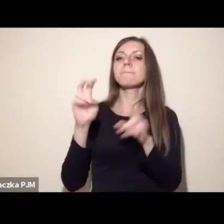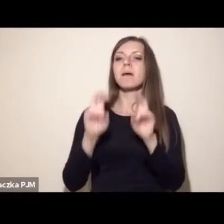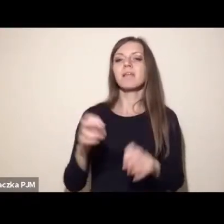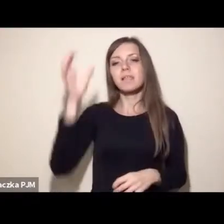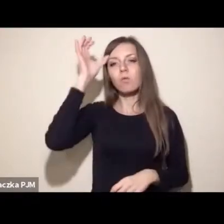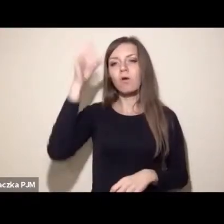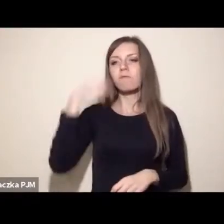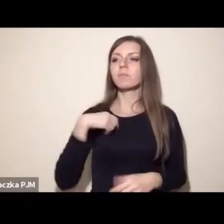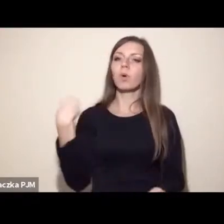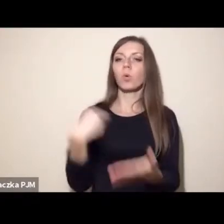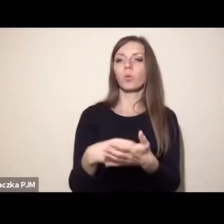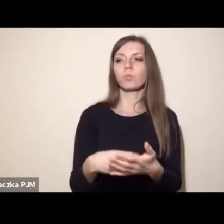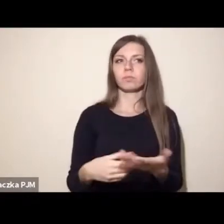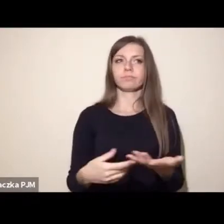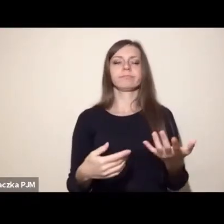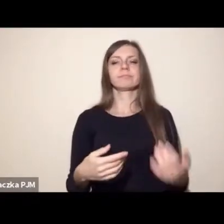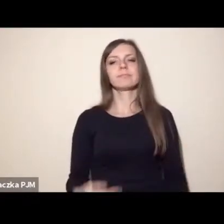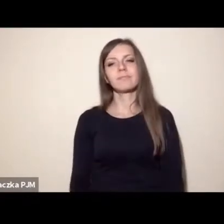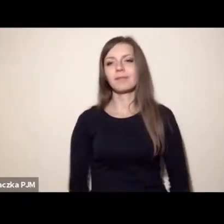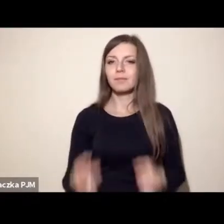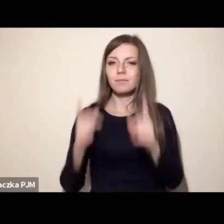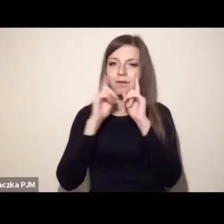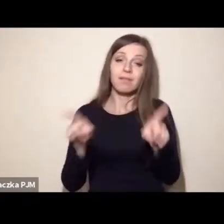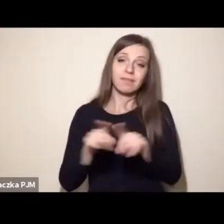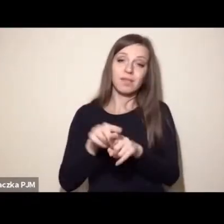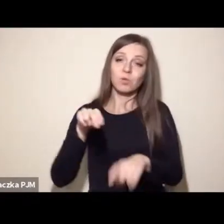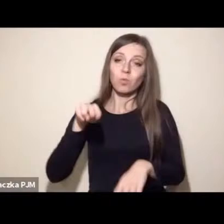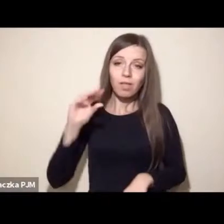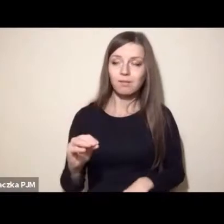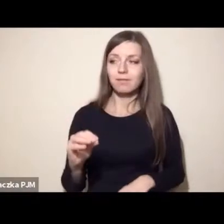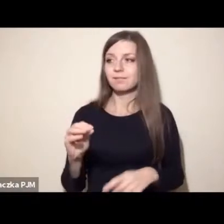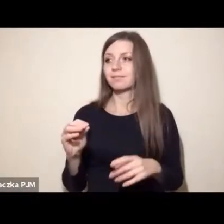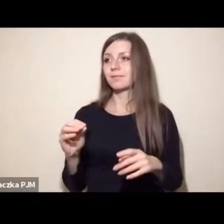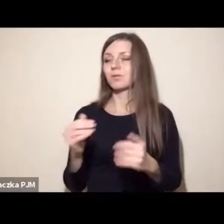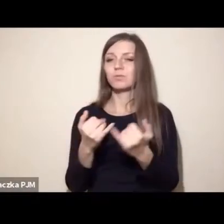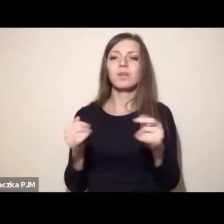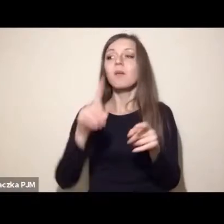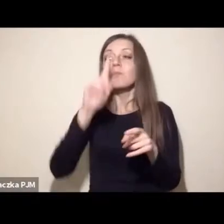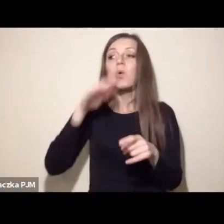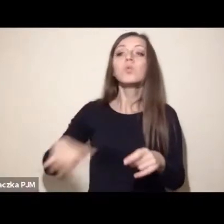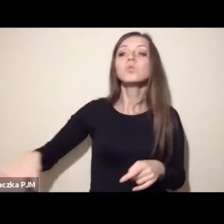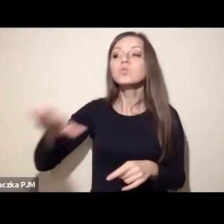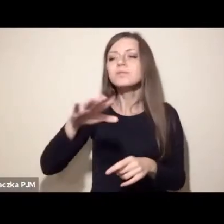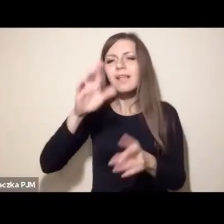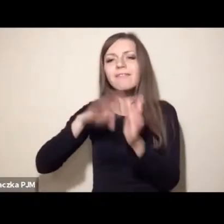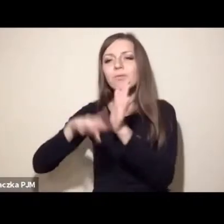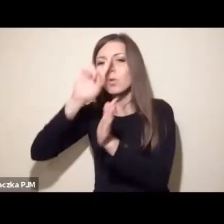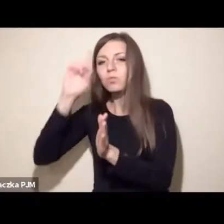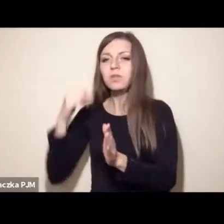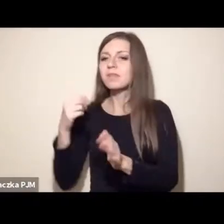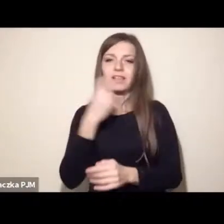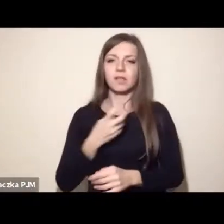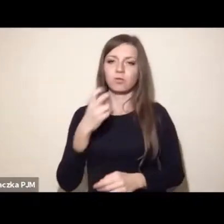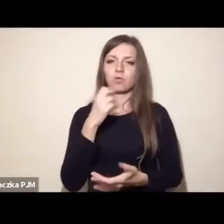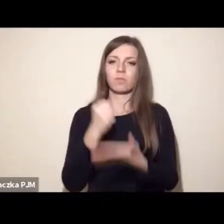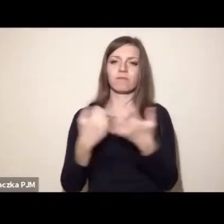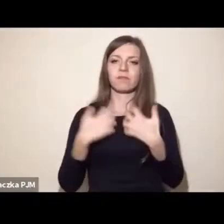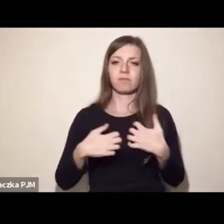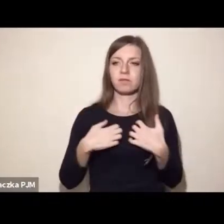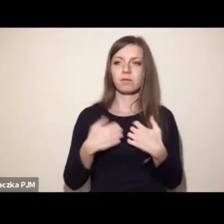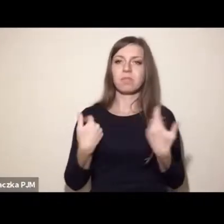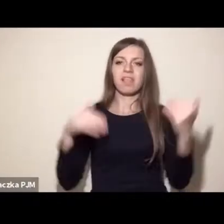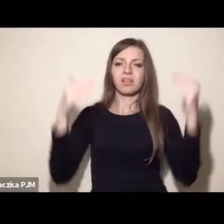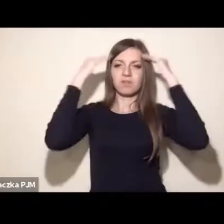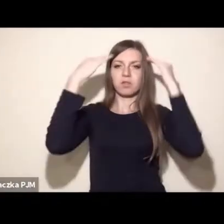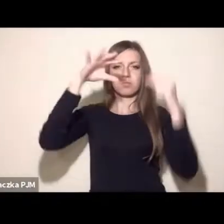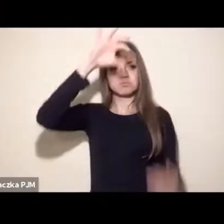stoi większość polityków, stoi agrounia i stoi też nieświadomość zwykłych ludzi, tych, którzy się nie interesują na co dzień prawami zwierząt i